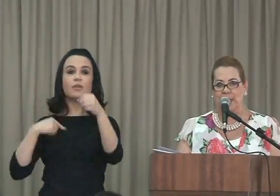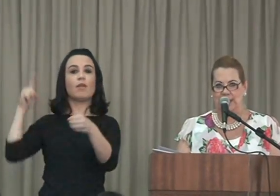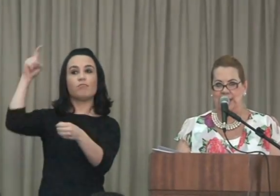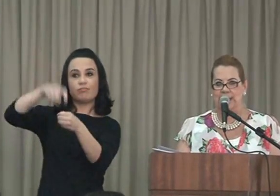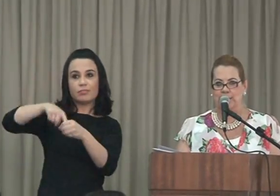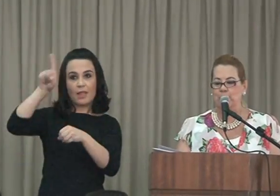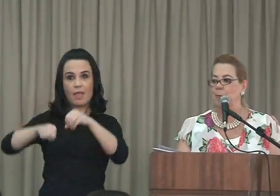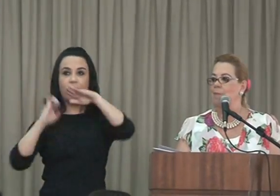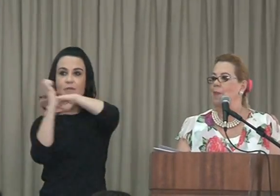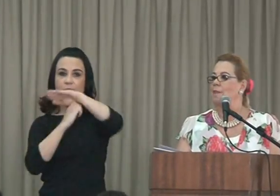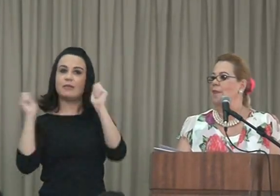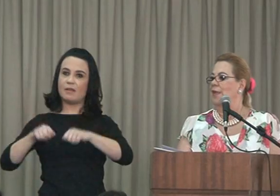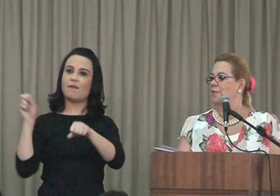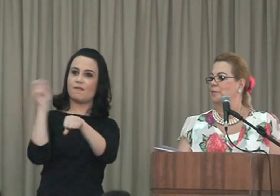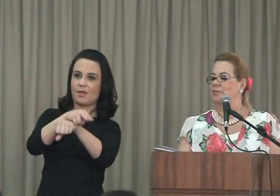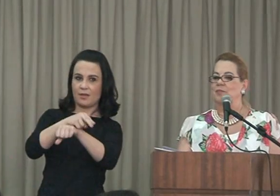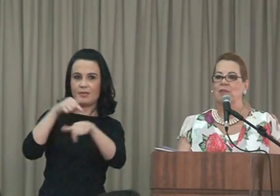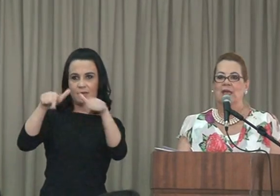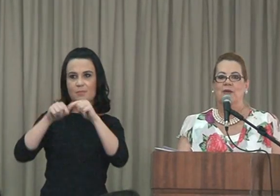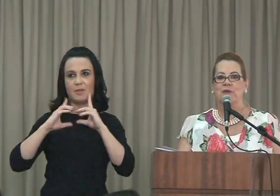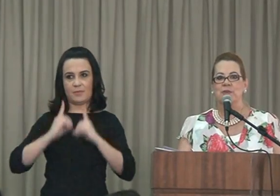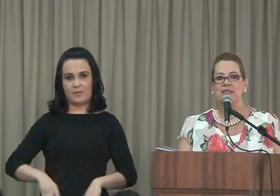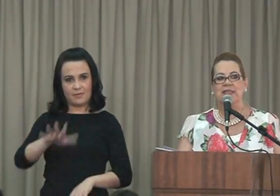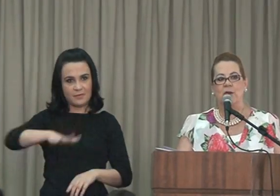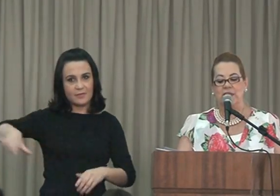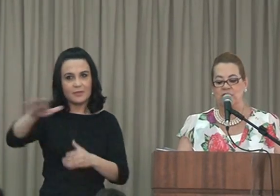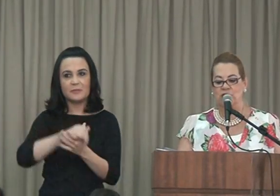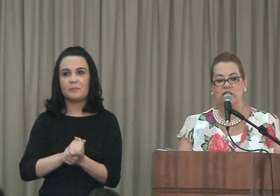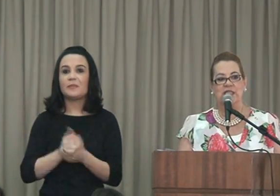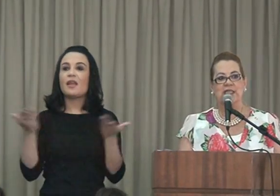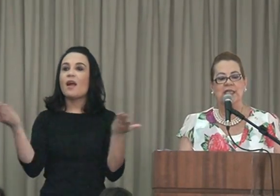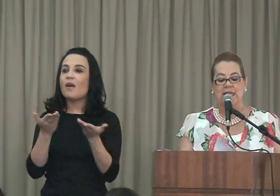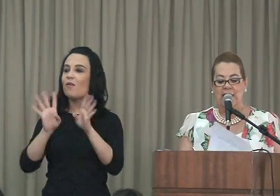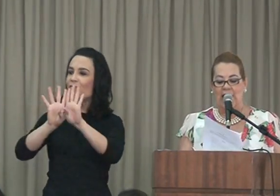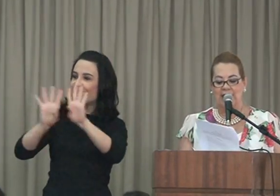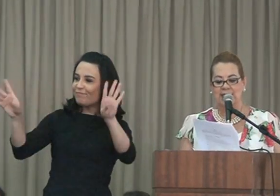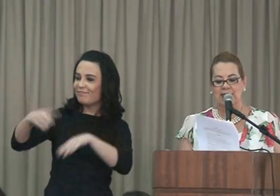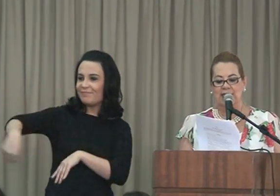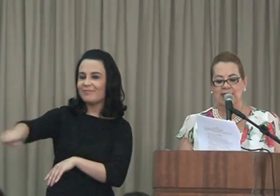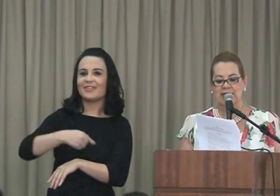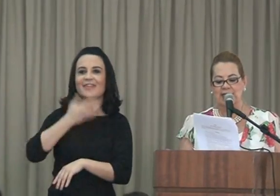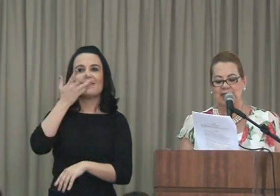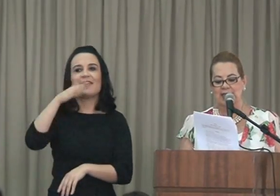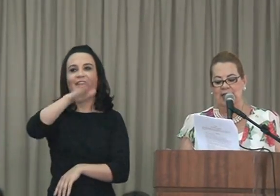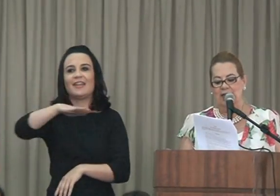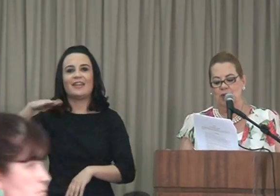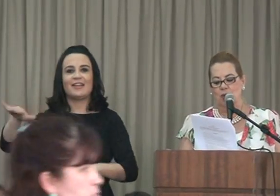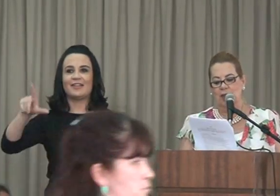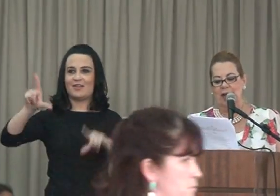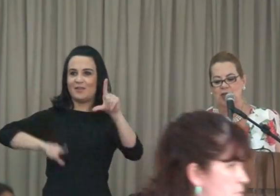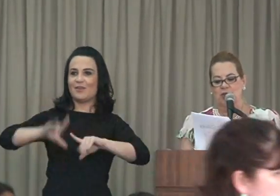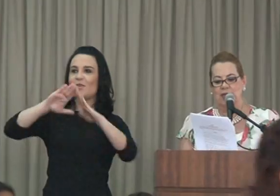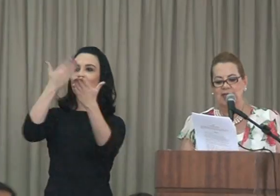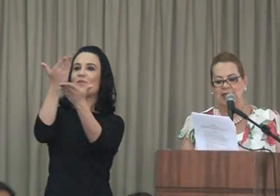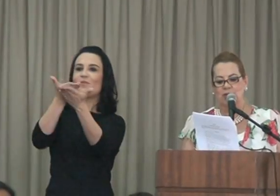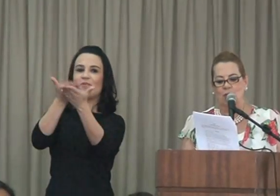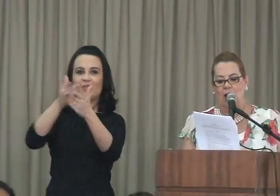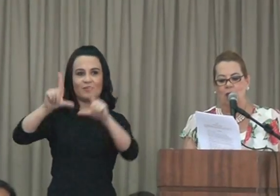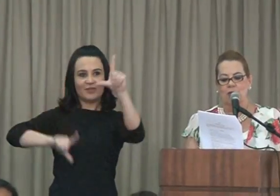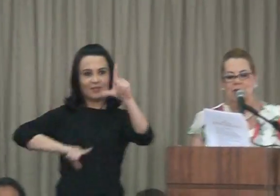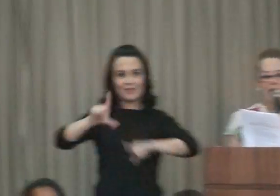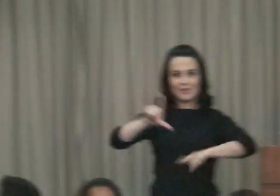das empresas. Vamos então assistir as crianças do Colégio